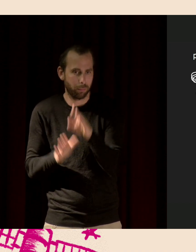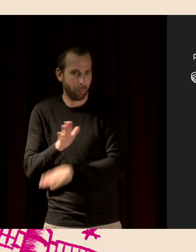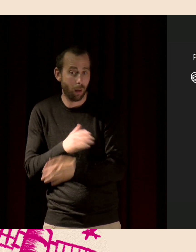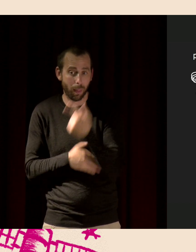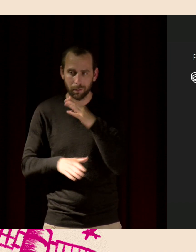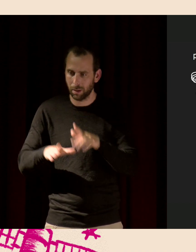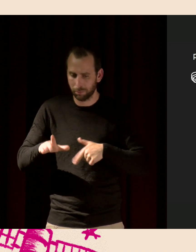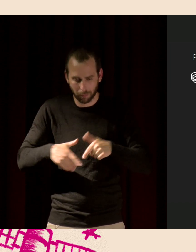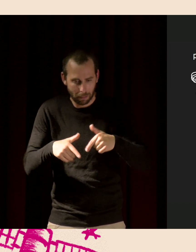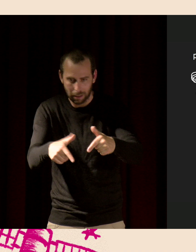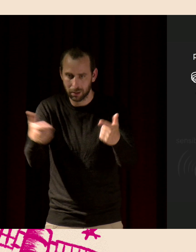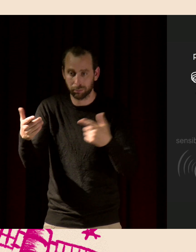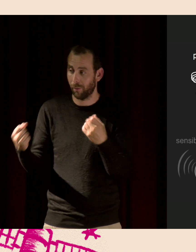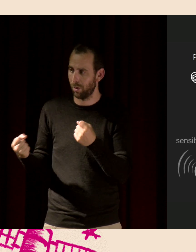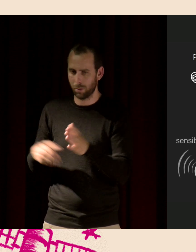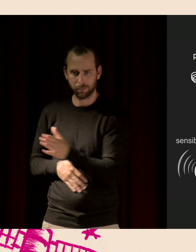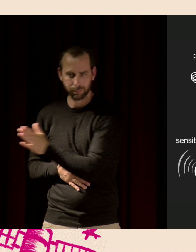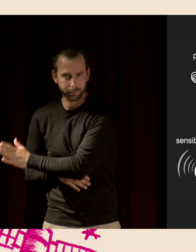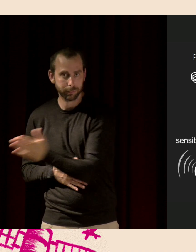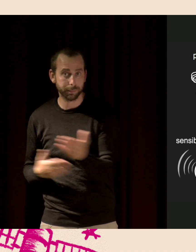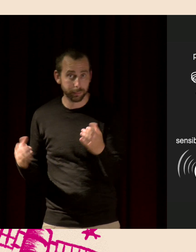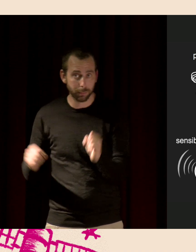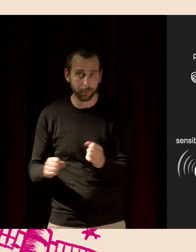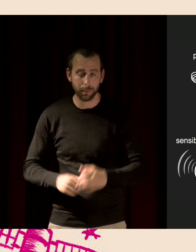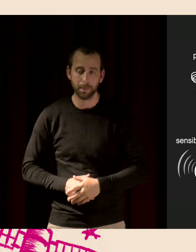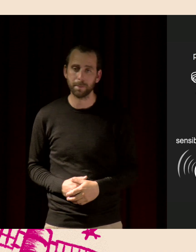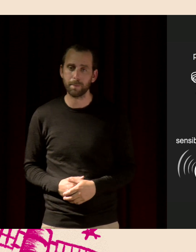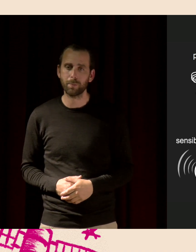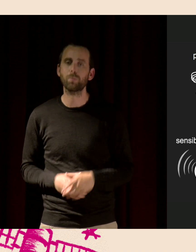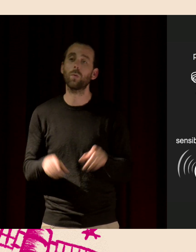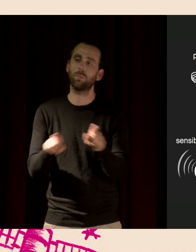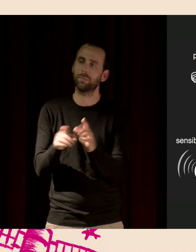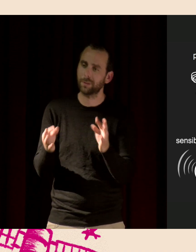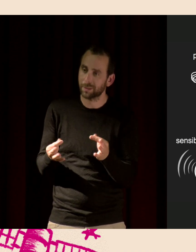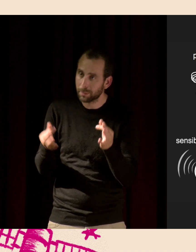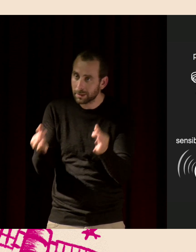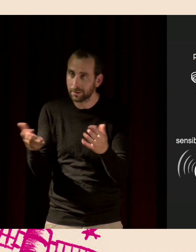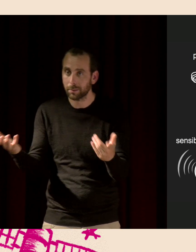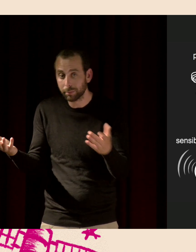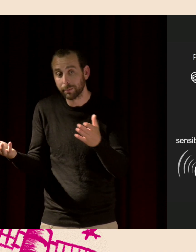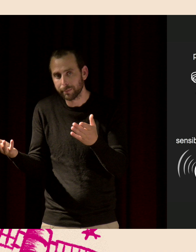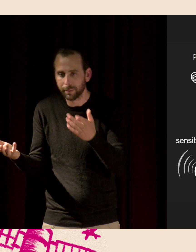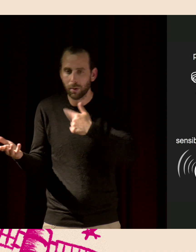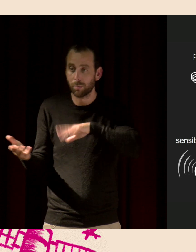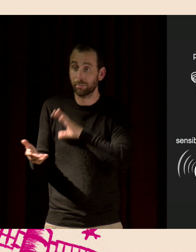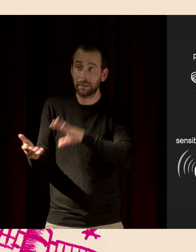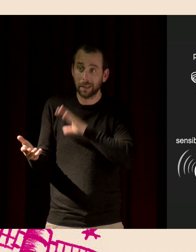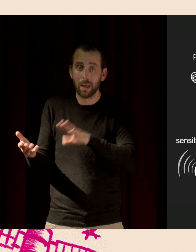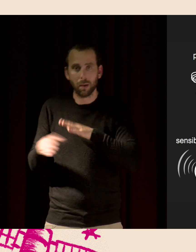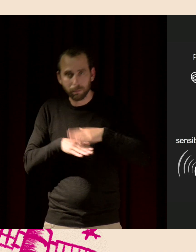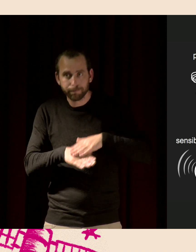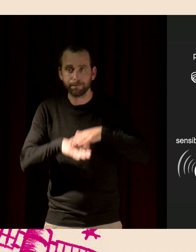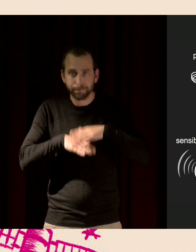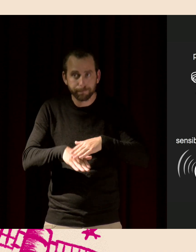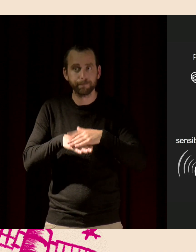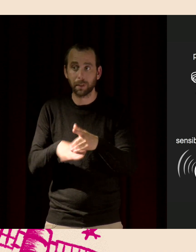marcher au lieu de prendre sa voiture. Voilà, c'est possible. Essayer de sensibiliser à ces problèmes. C'est ce qu'on essaye de faire, de